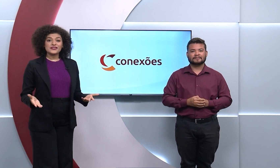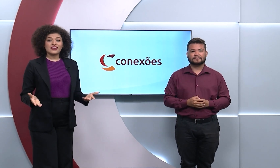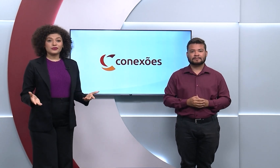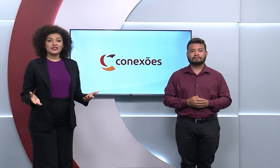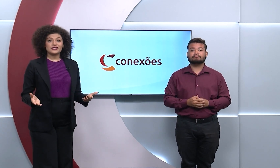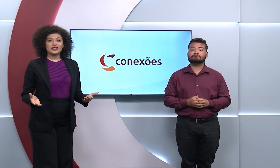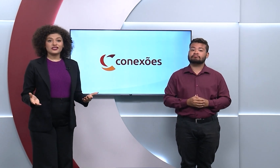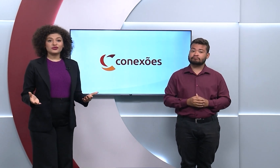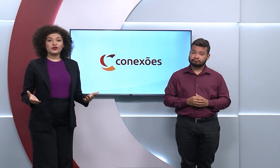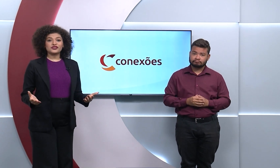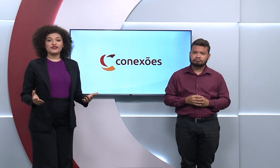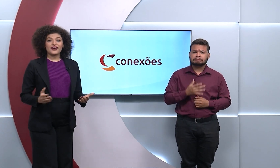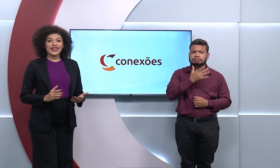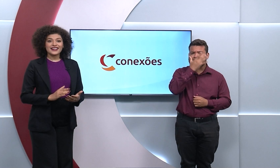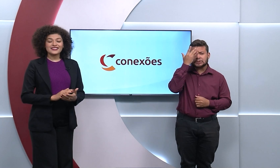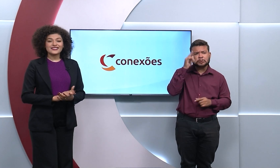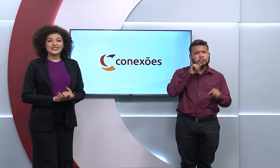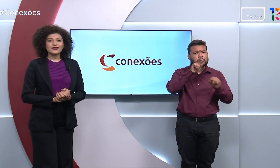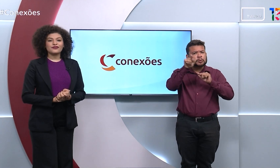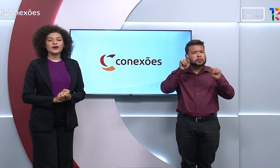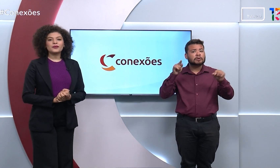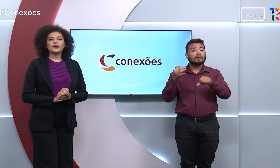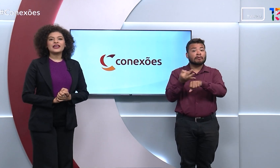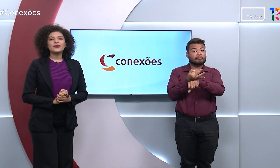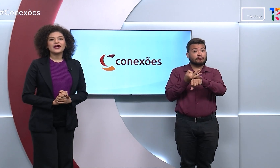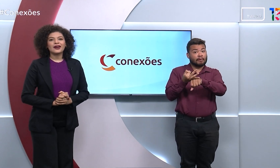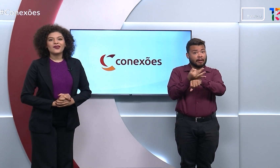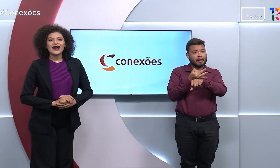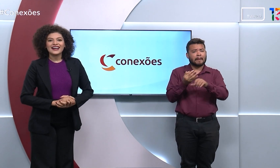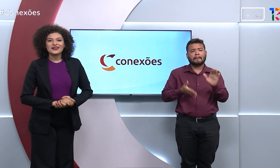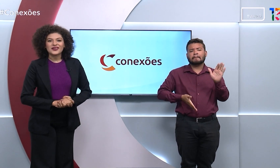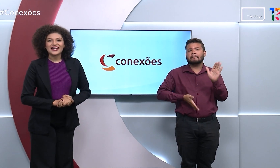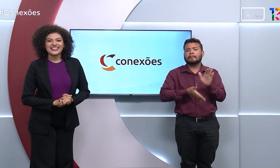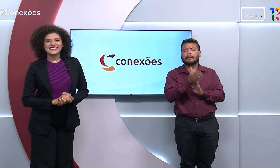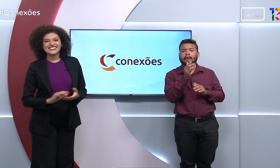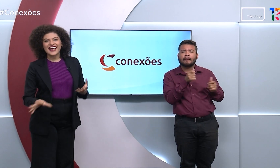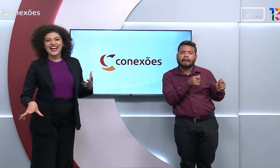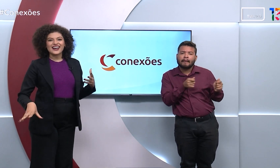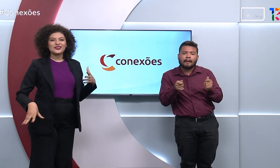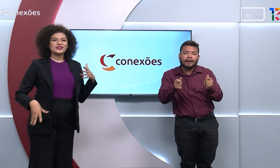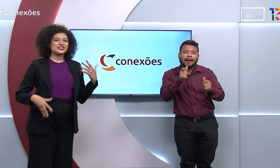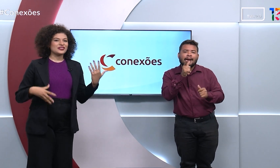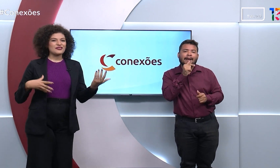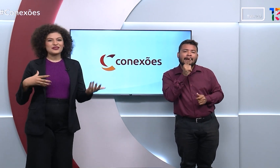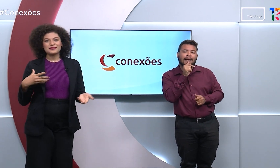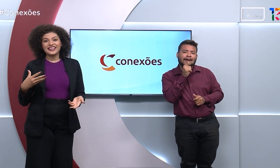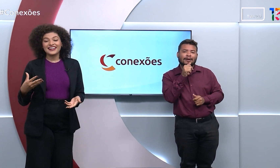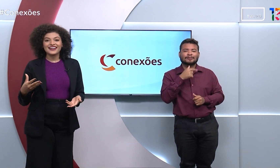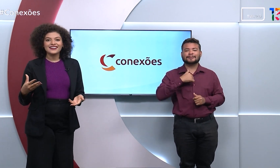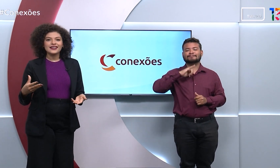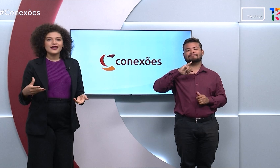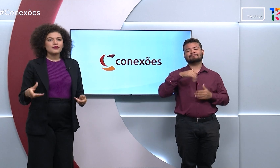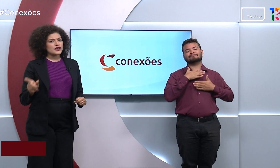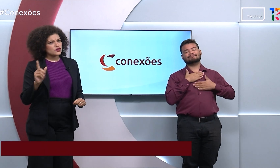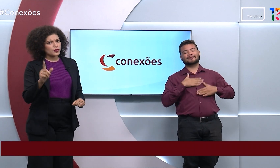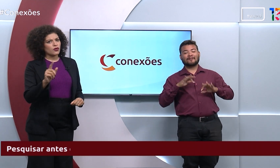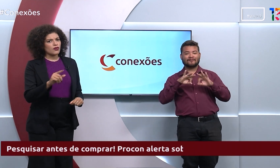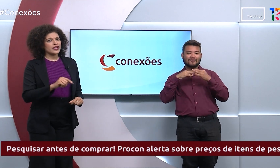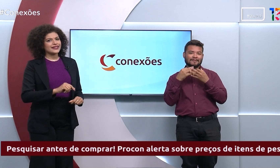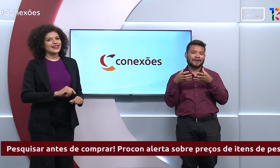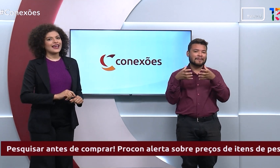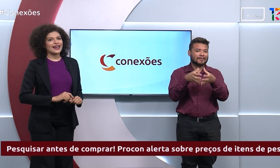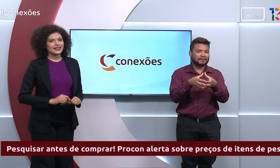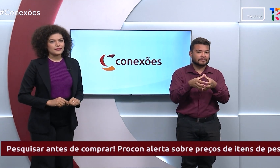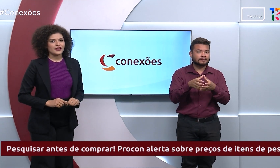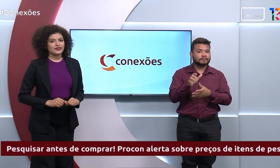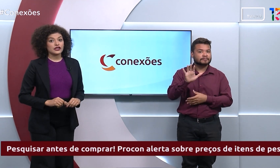Pois é, muita gente entrou de férias e foi para o Rio Araguaia para relaxar, curtir com a família. Mas o Procon